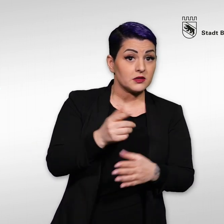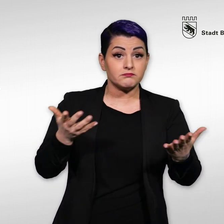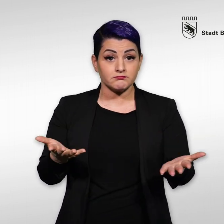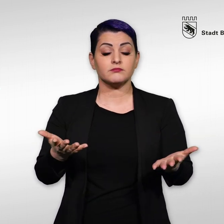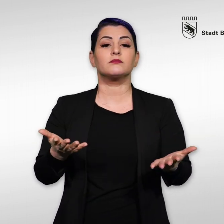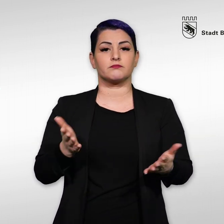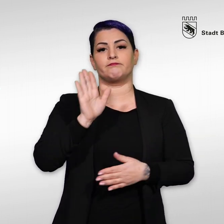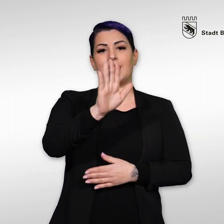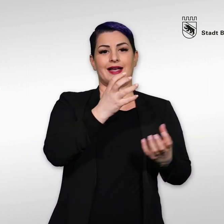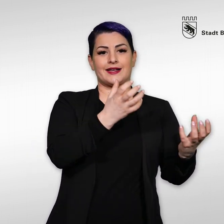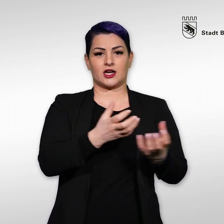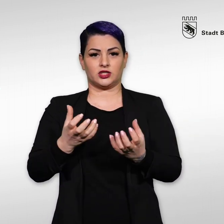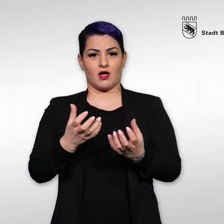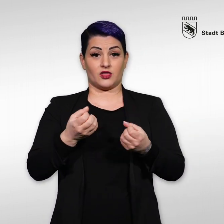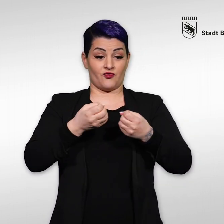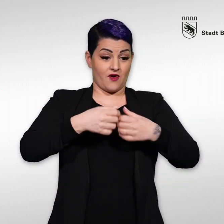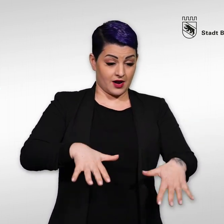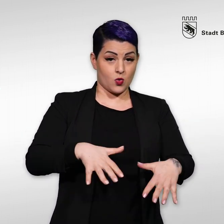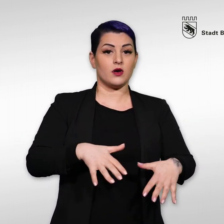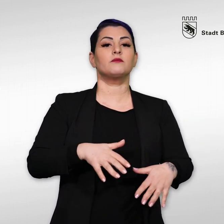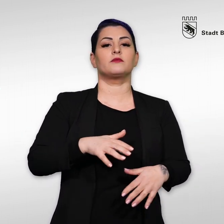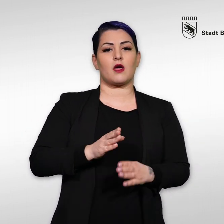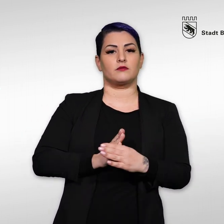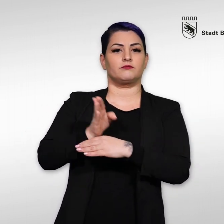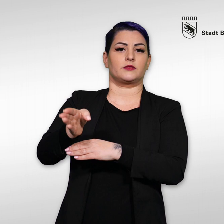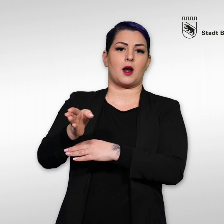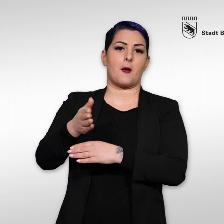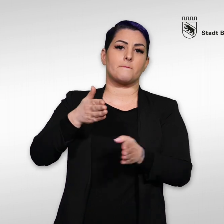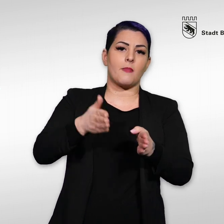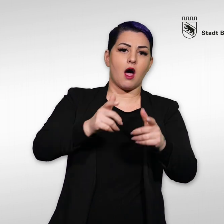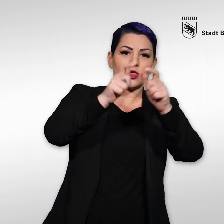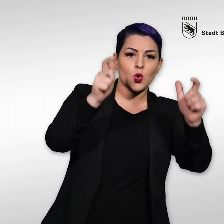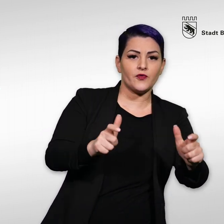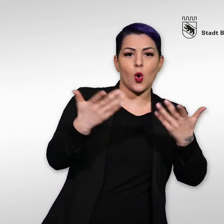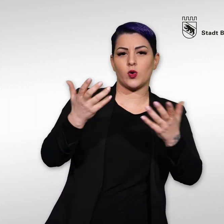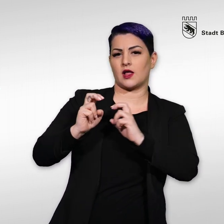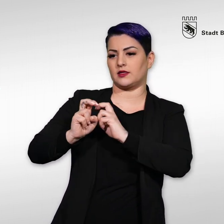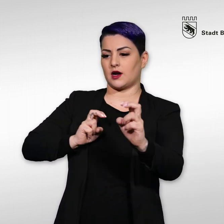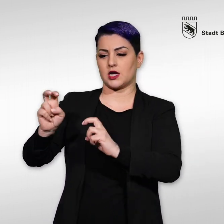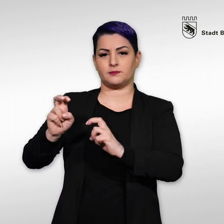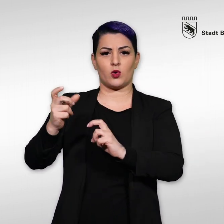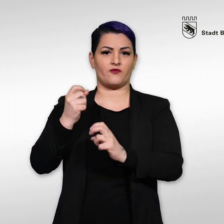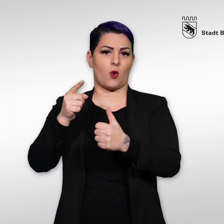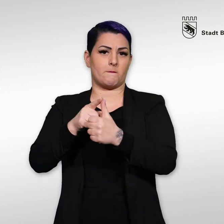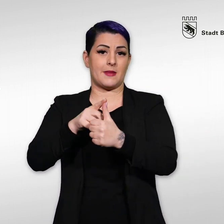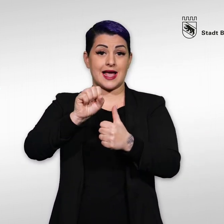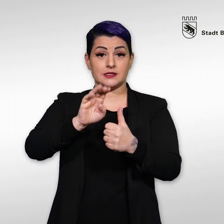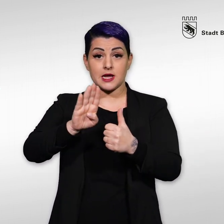Falls Sie Ihren Gegenstand im Bahnhof oder in den Transportmitteln von SBB, BLS, RBS oder Bernmobil